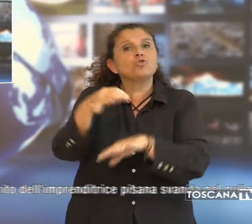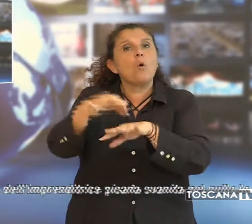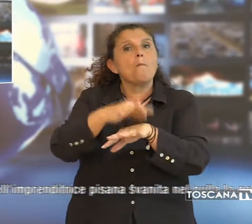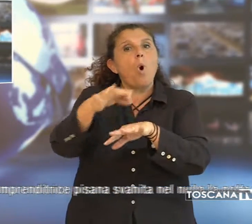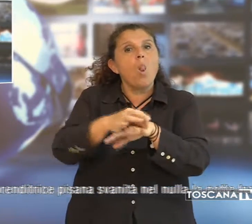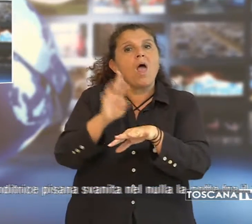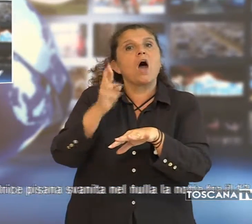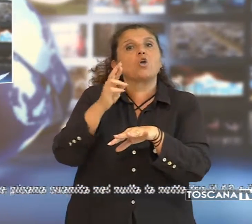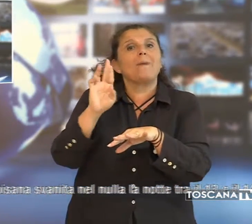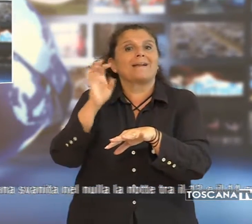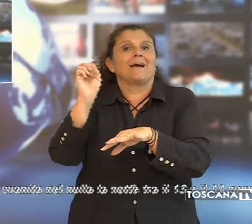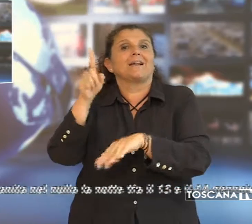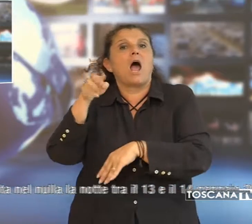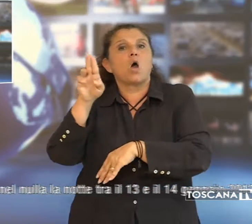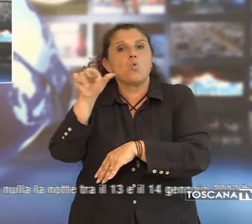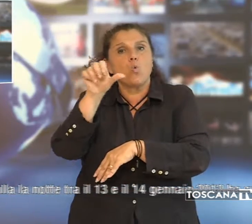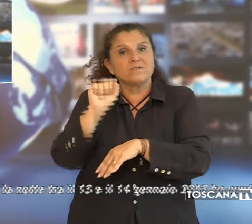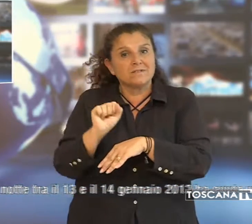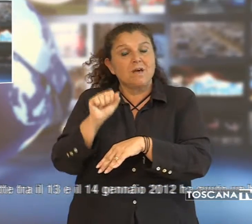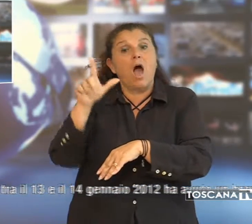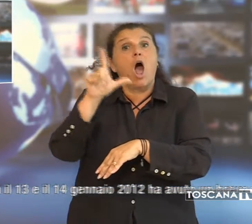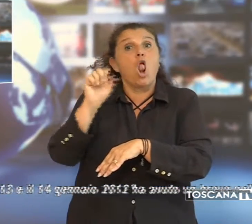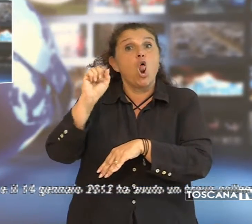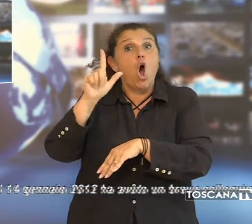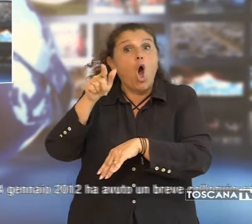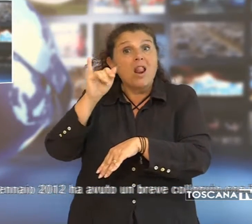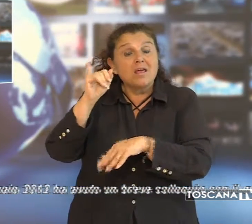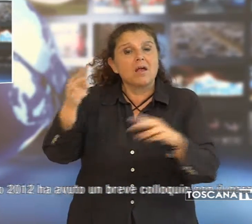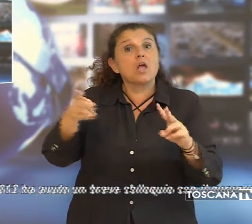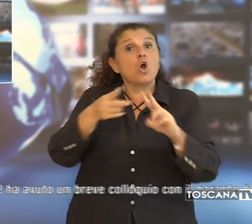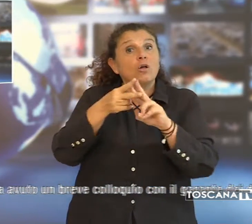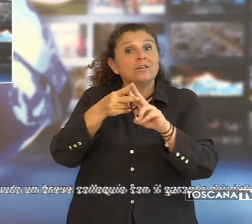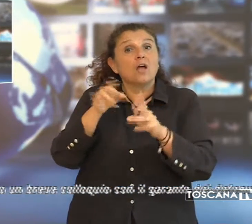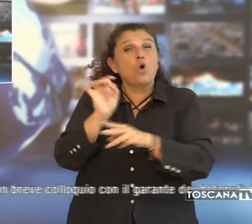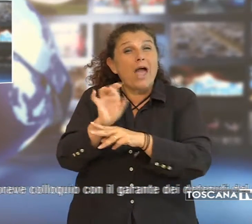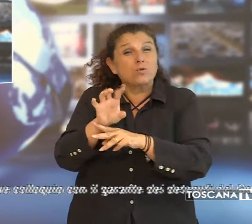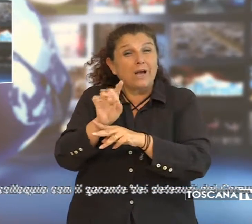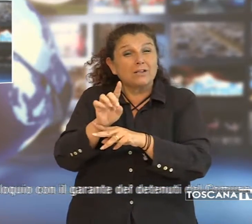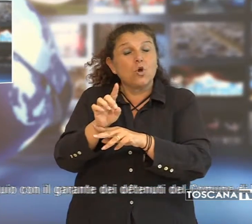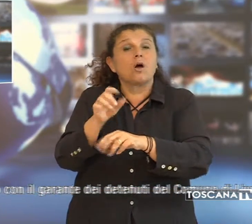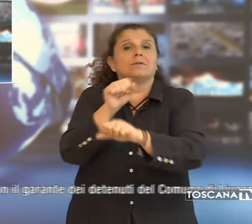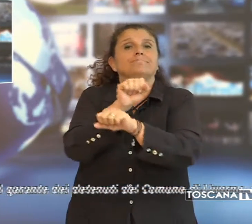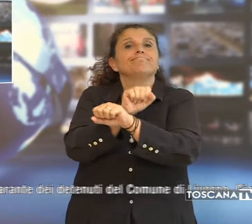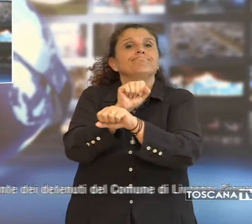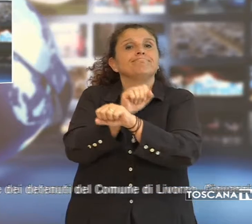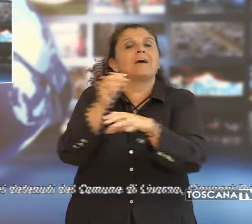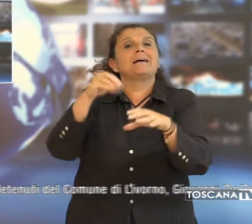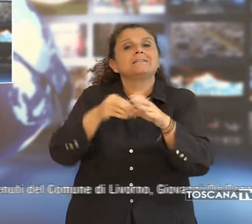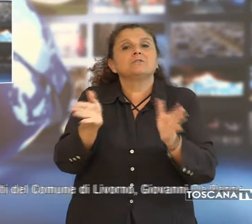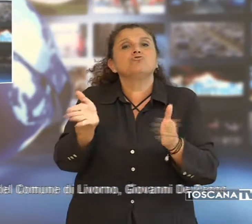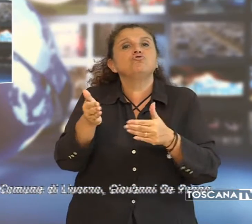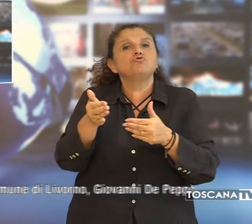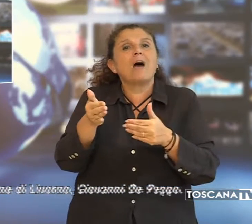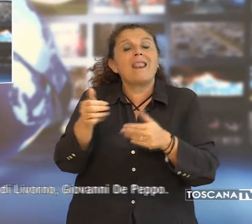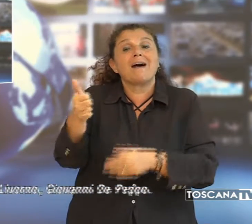Roberta Ragusa. Logli ha incontrato gli educatori e si trova detenuto all'interno di una cella